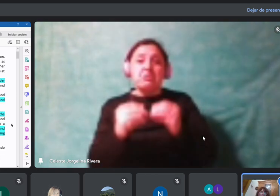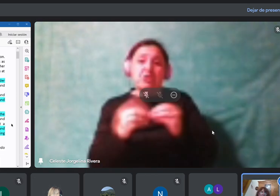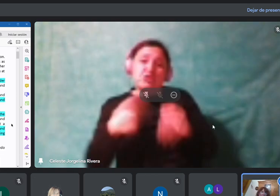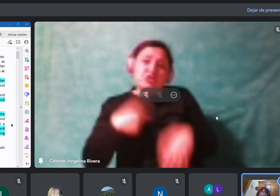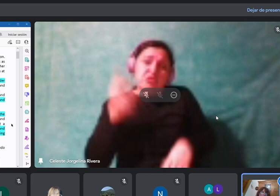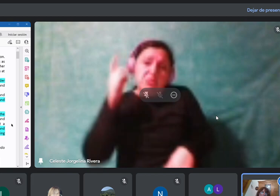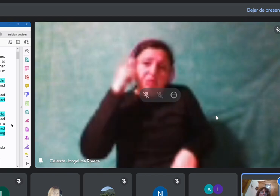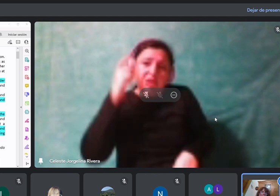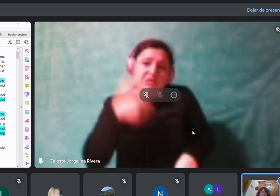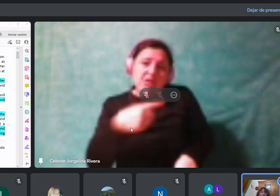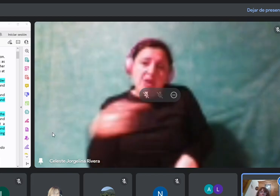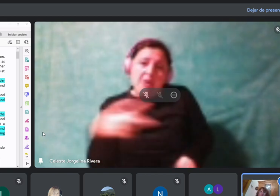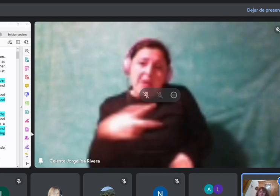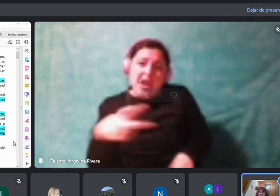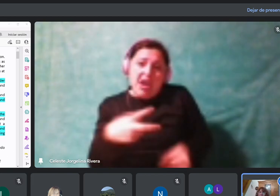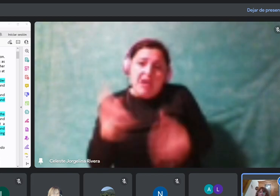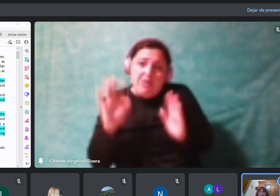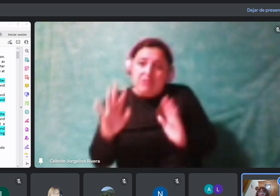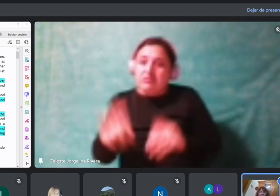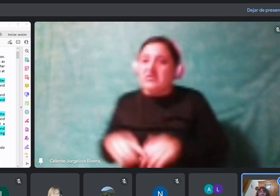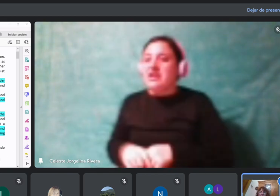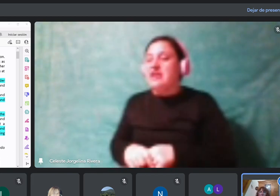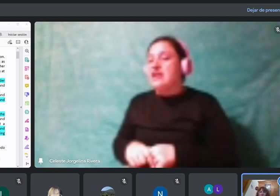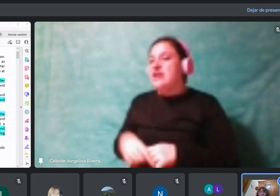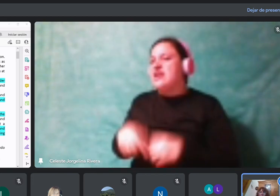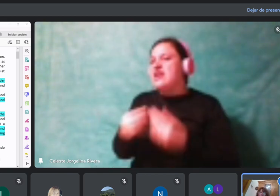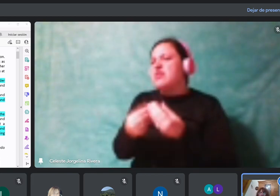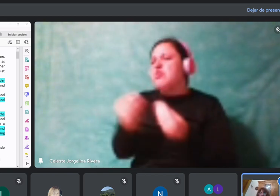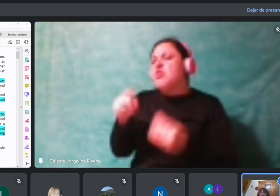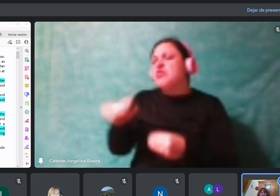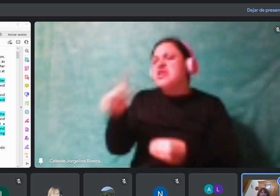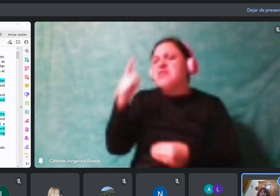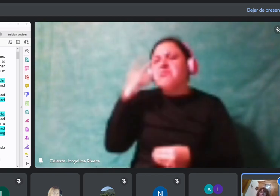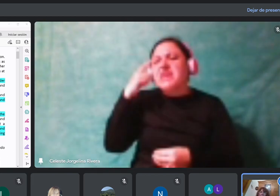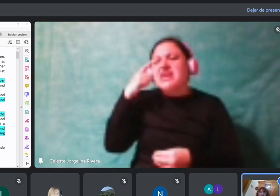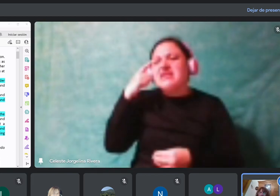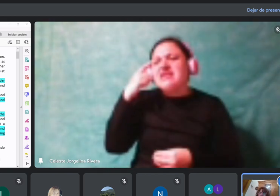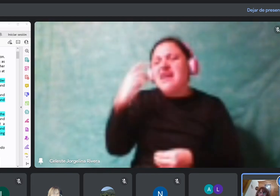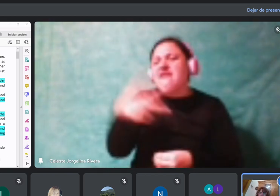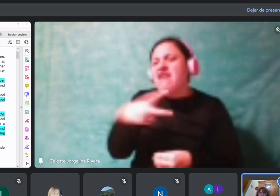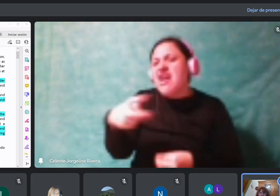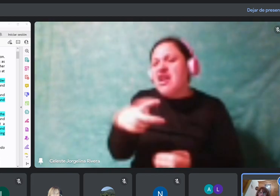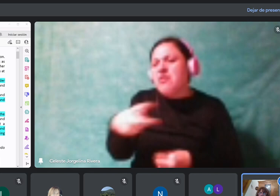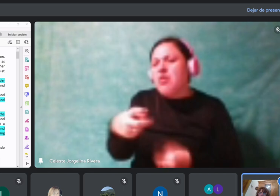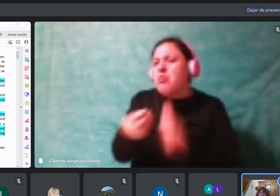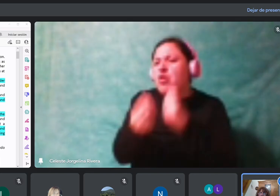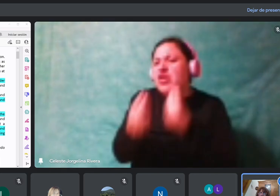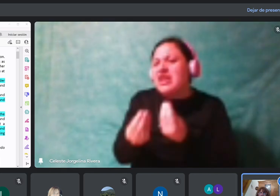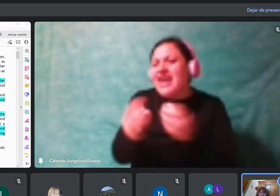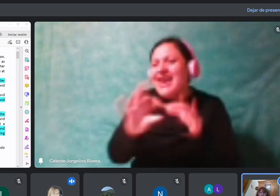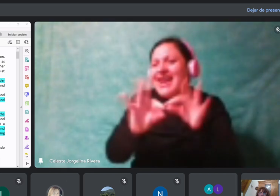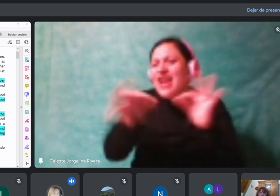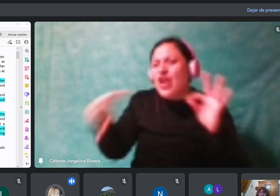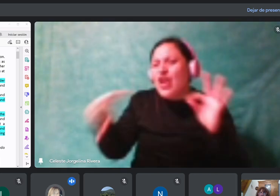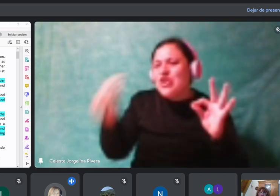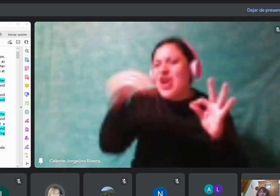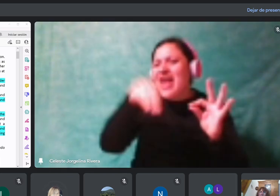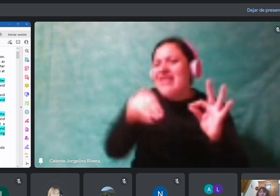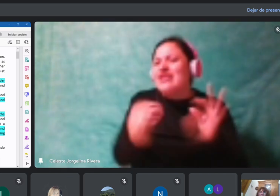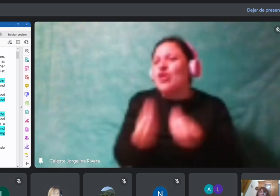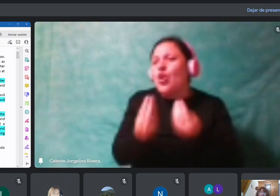que lo tomaste como verbo, ¿qué otra cosa tiene esta palabra? El tú.